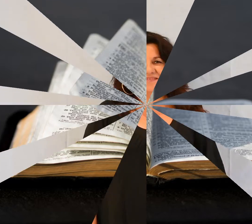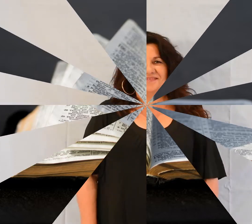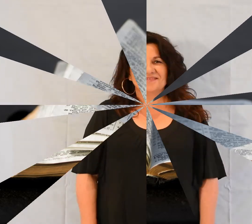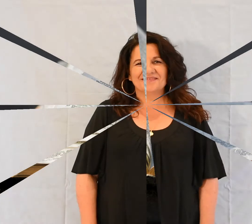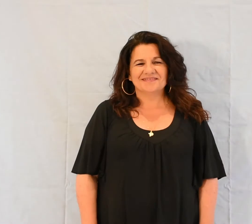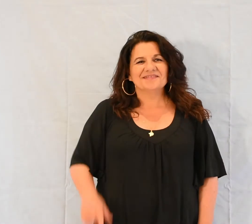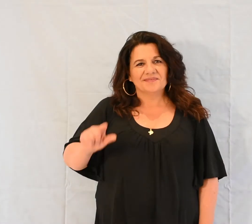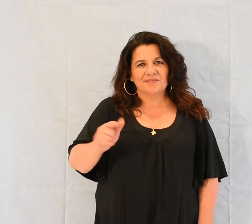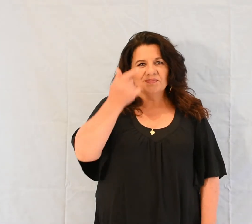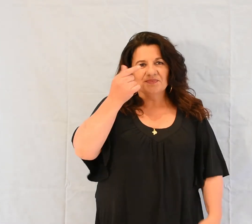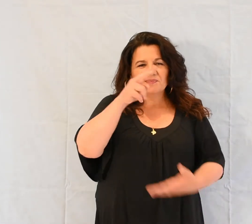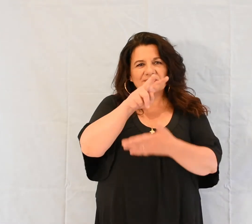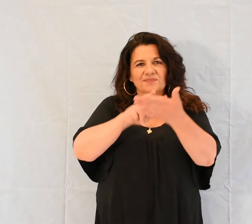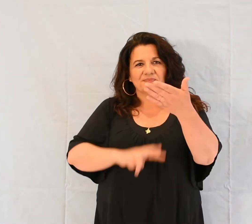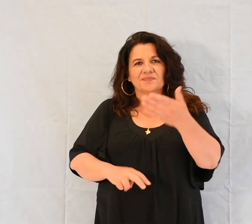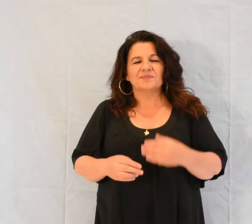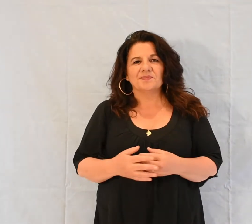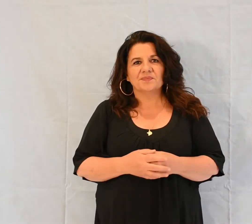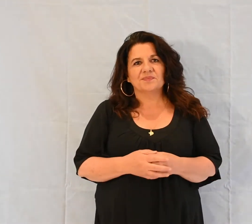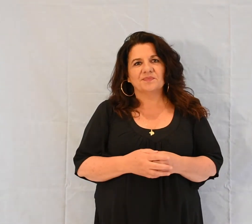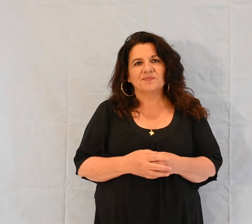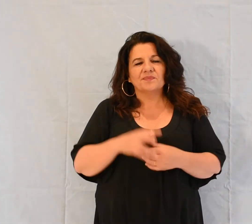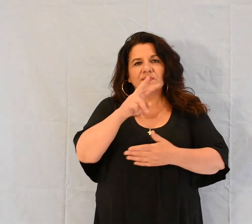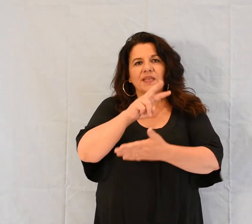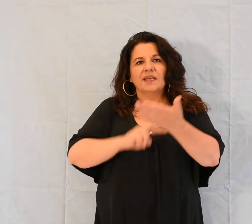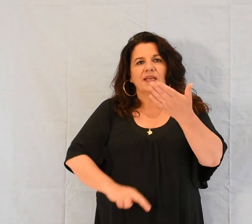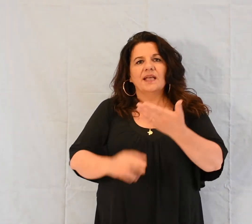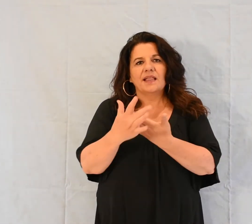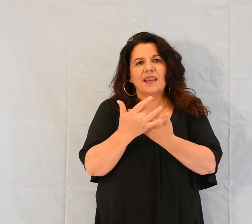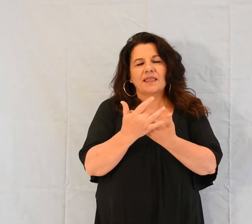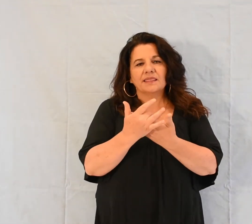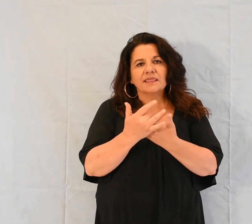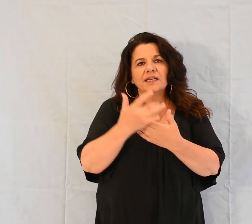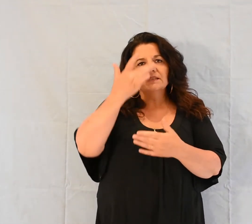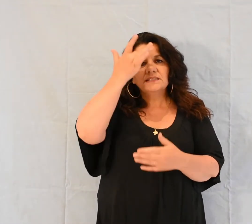Deuxième lecture Lecture de la lettre de Saint Jacques